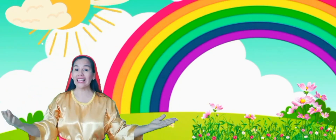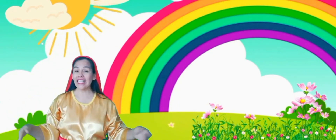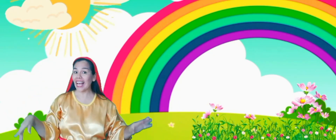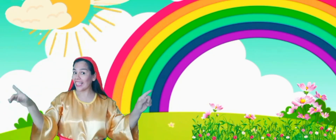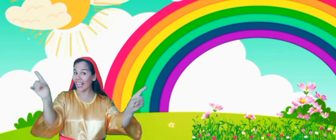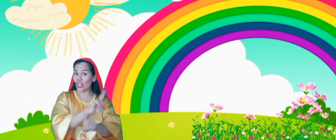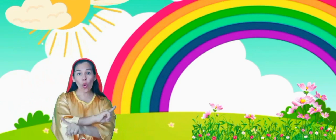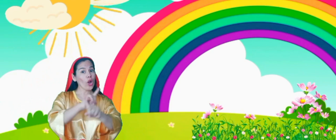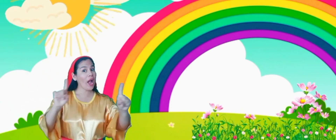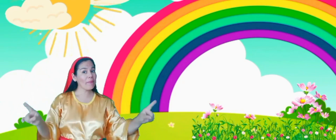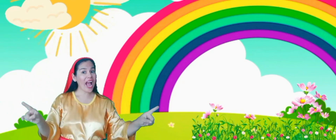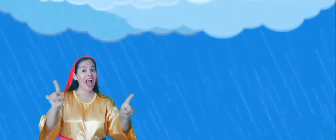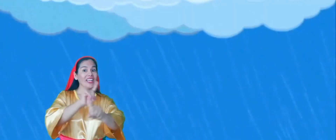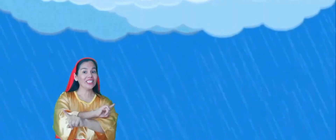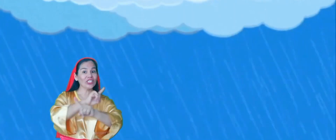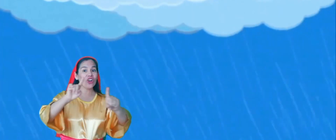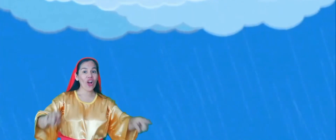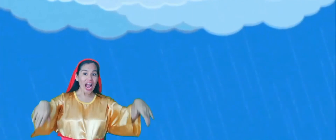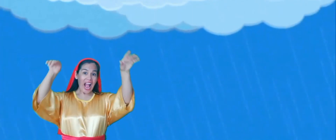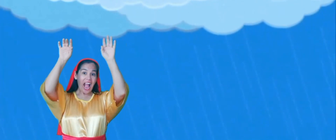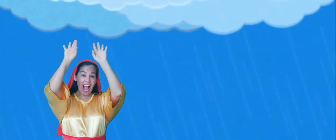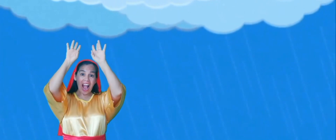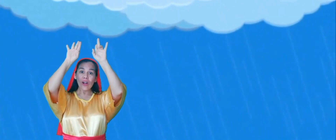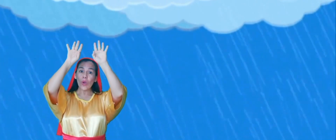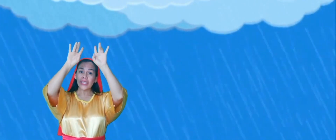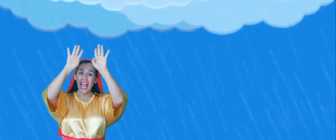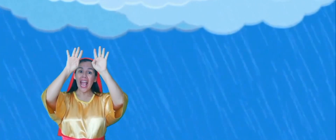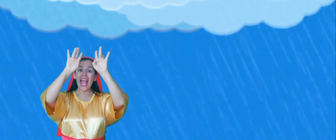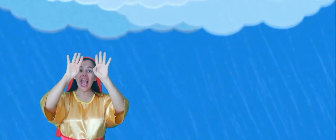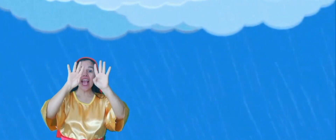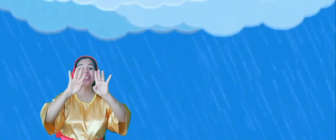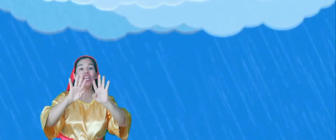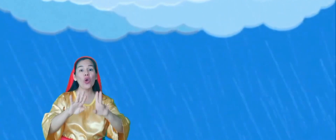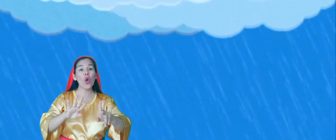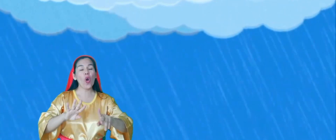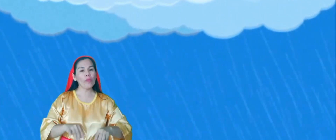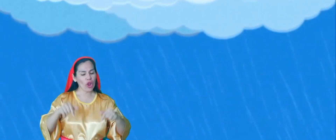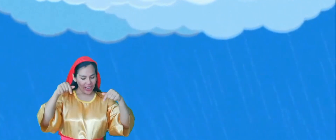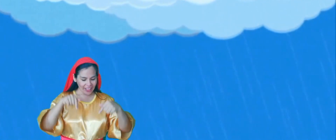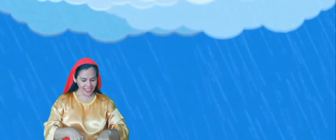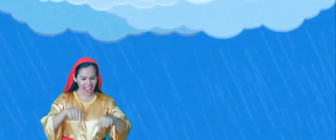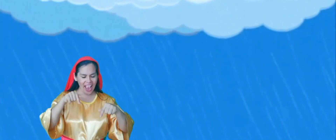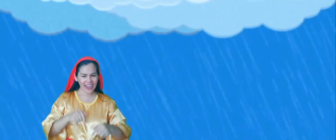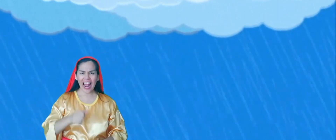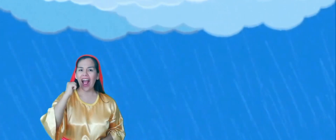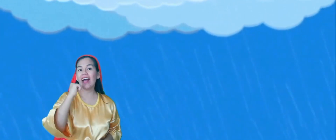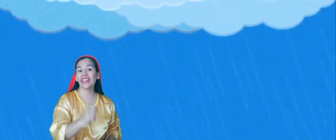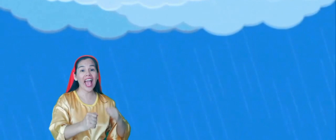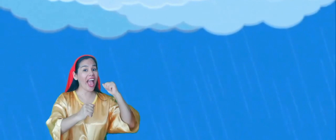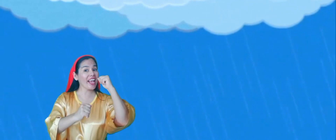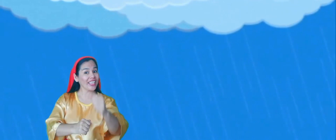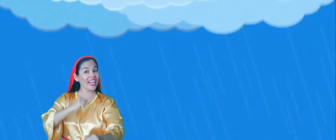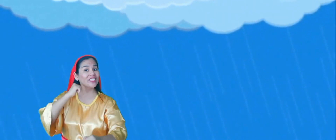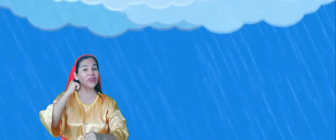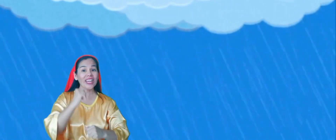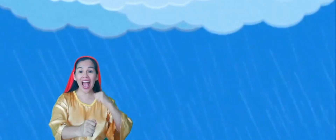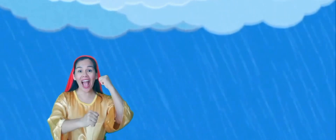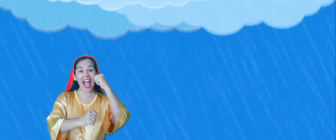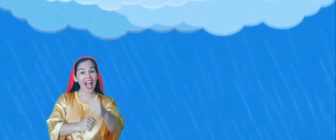humanidad que nunca más con agua de diluvio la tierra se